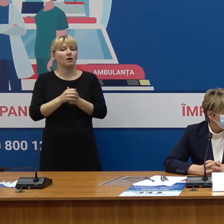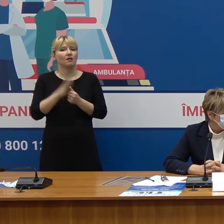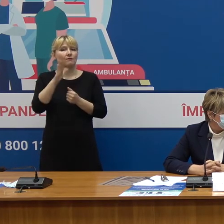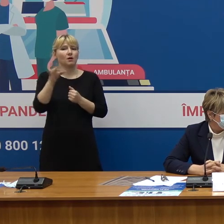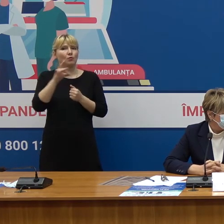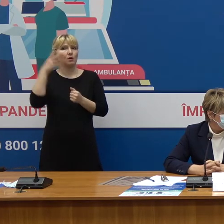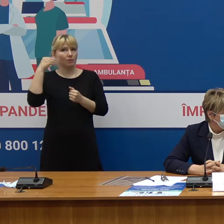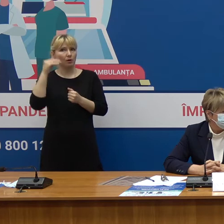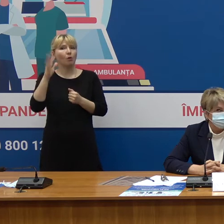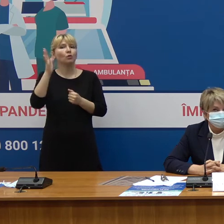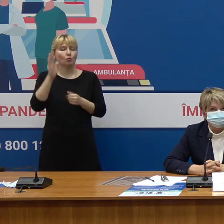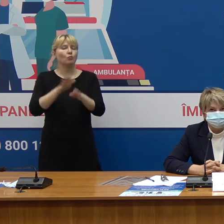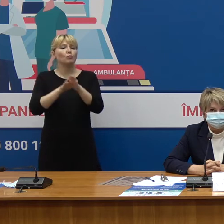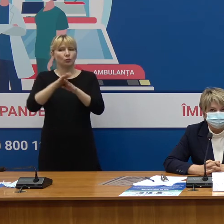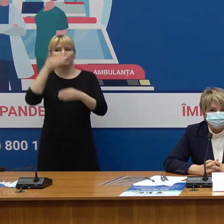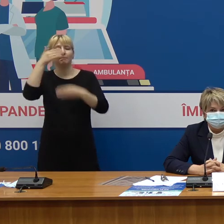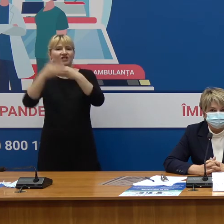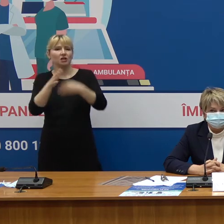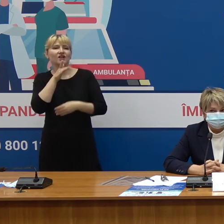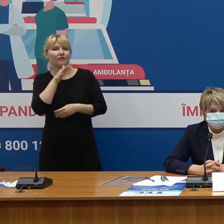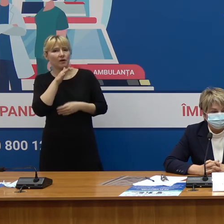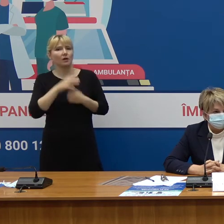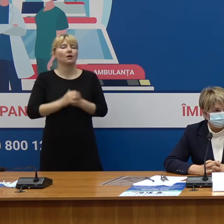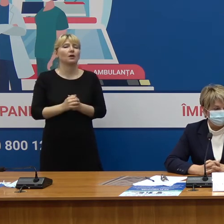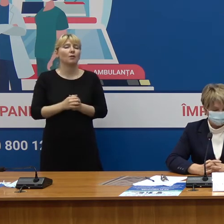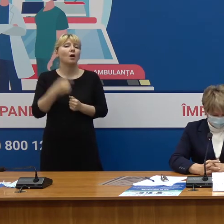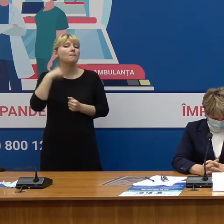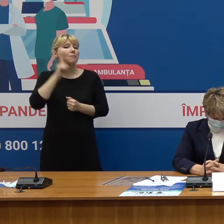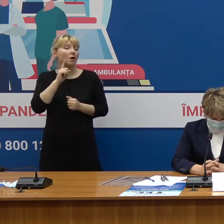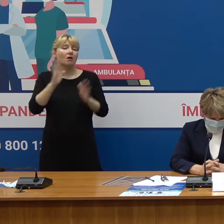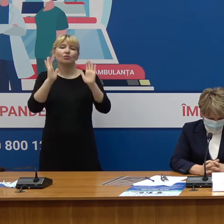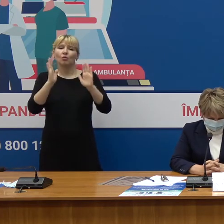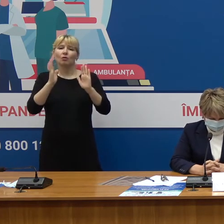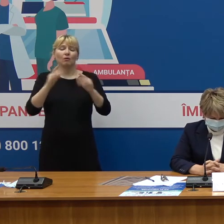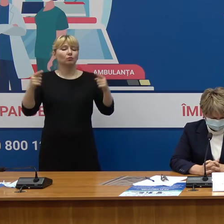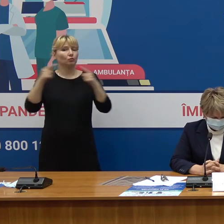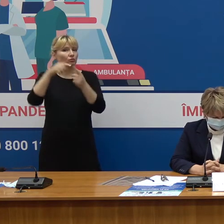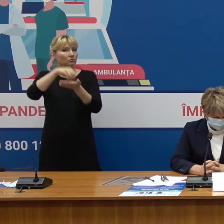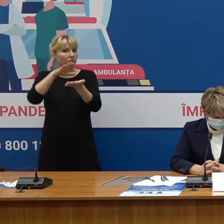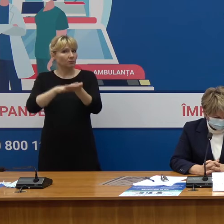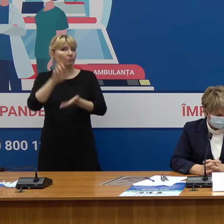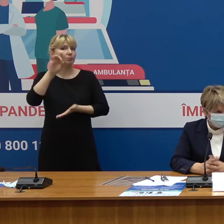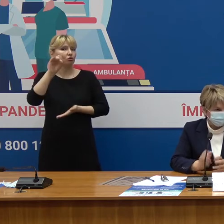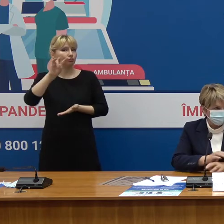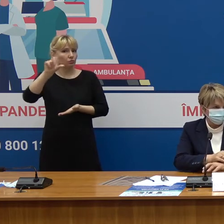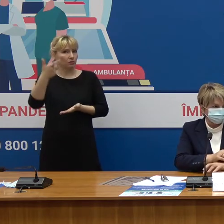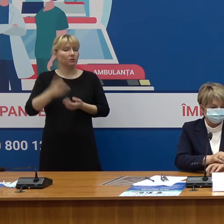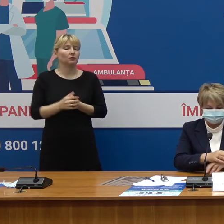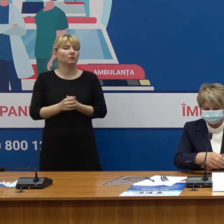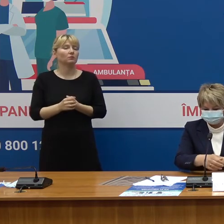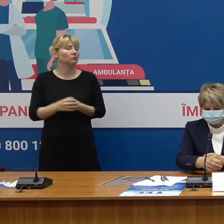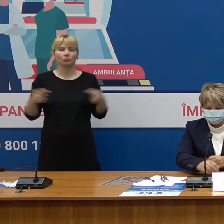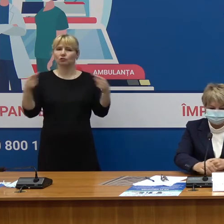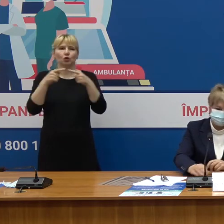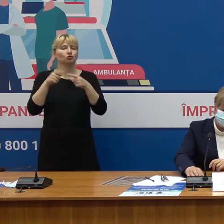efectua în scurt timp Până ce avem confirmat cu Raionul Briceni, la